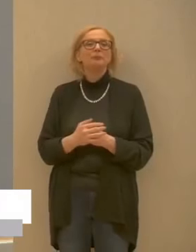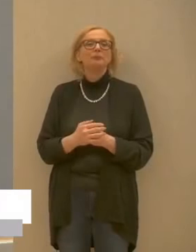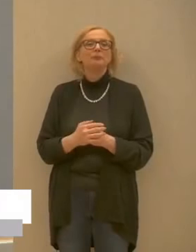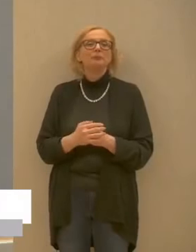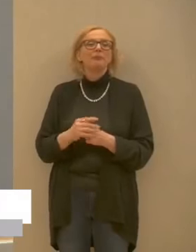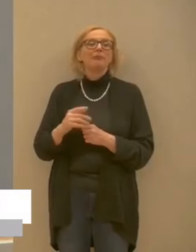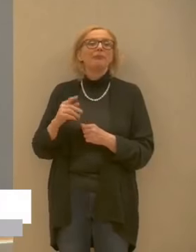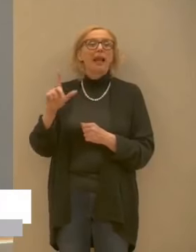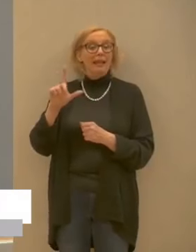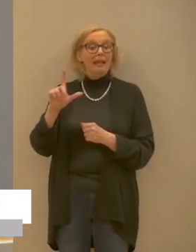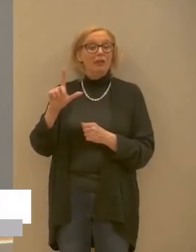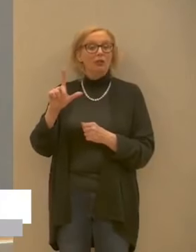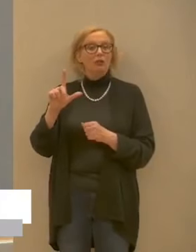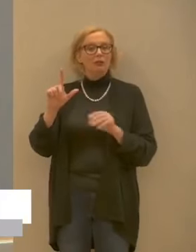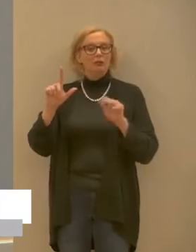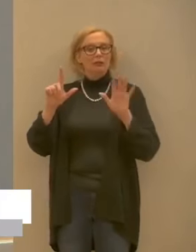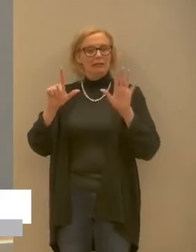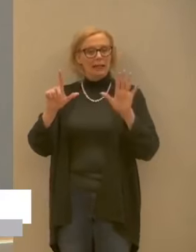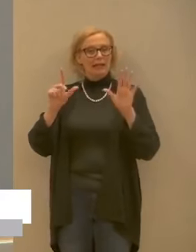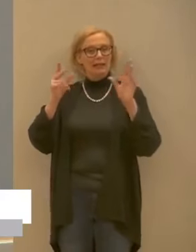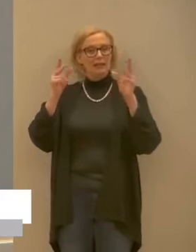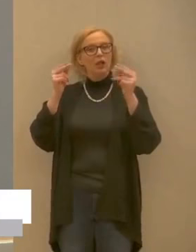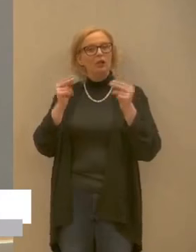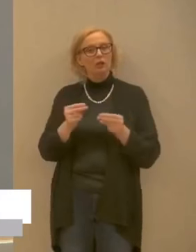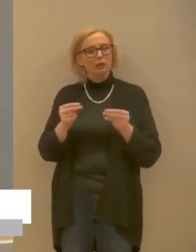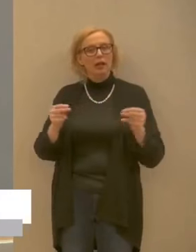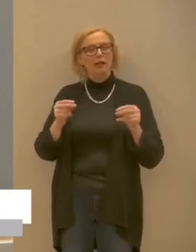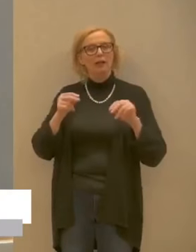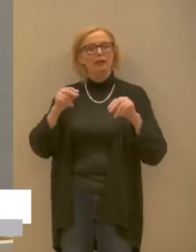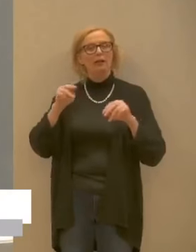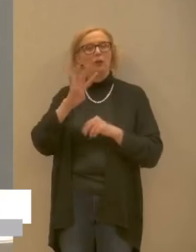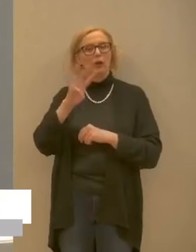Ledro 7 per un totale di 44